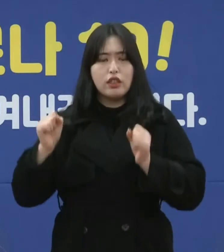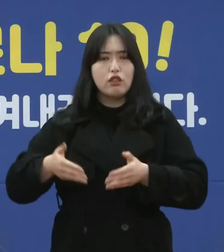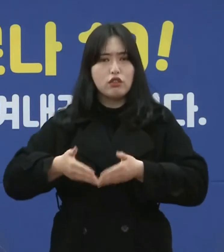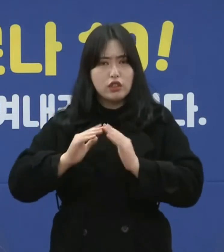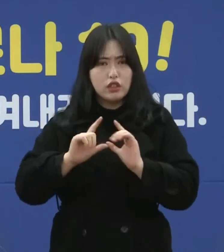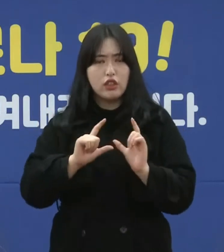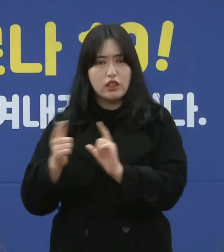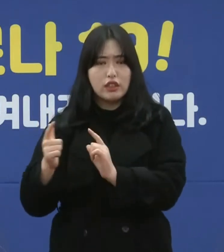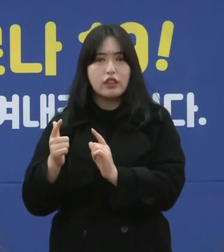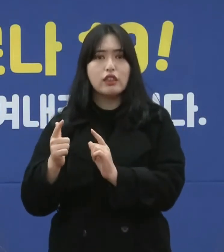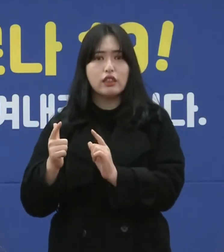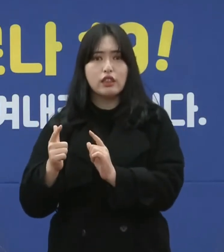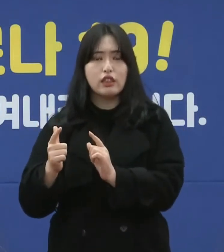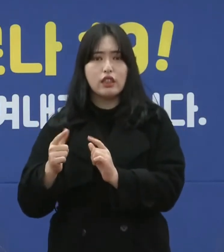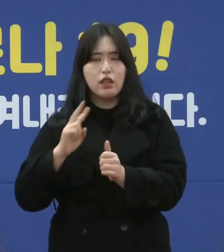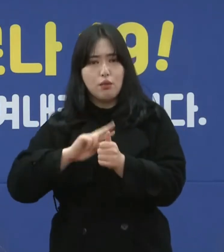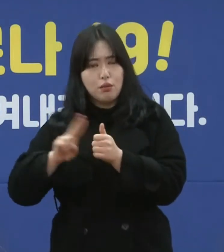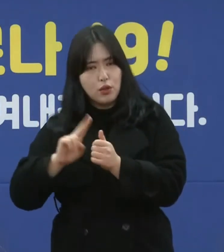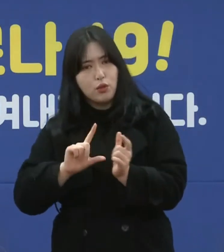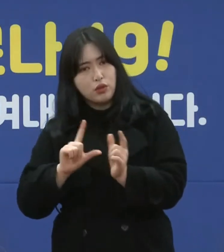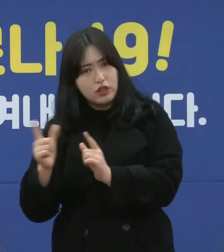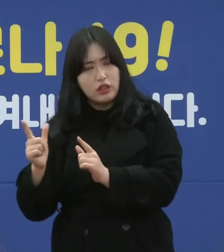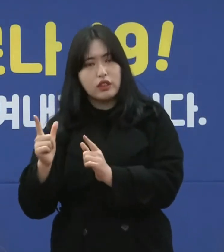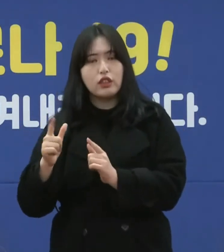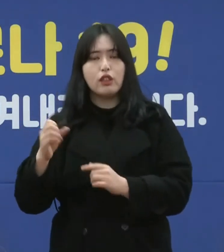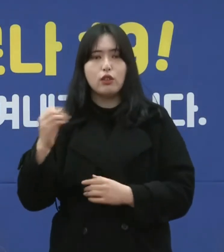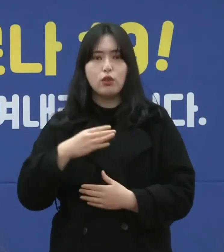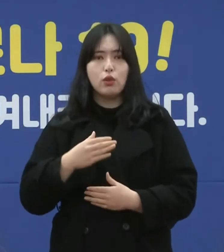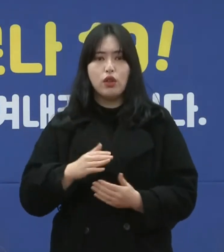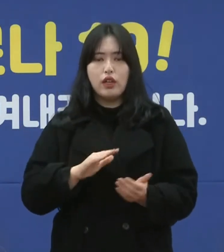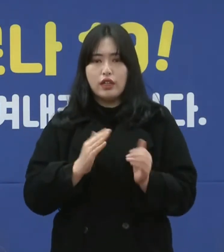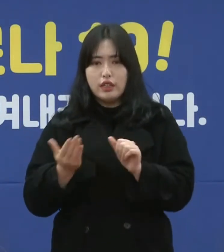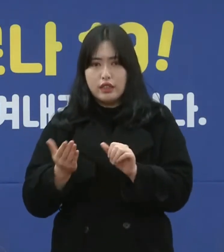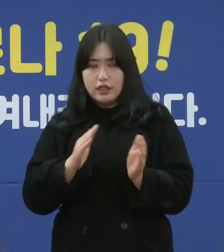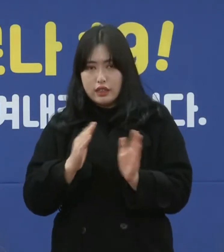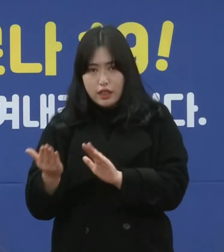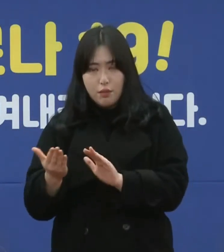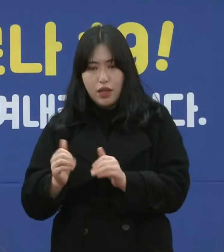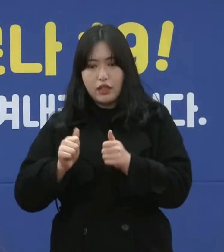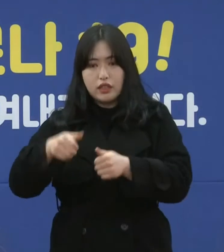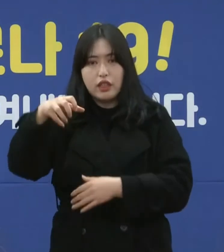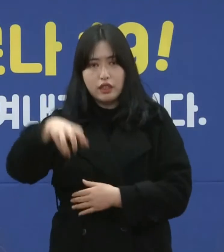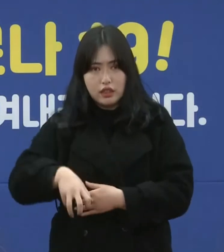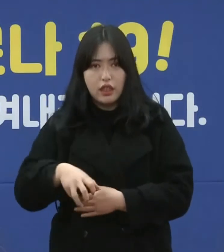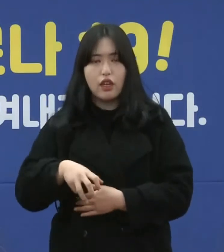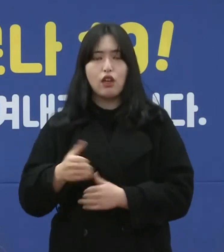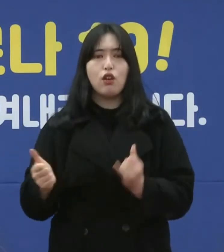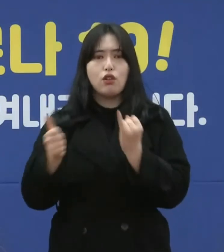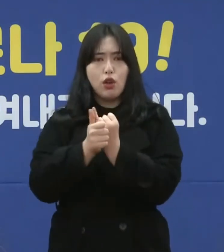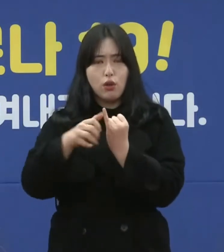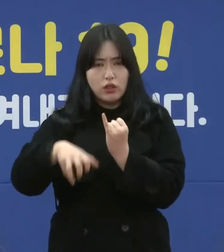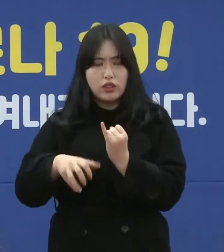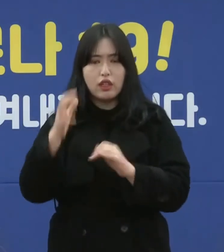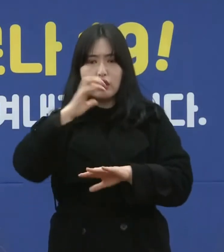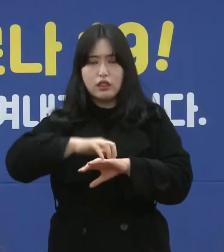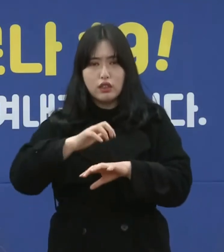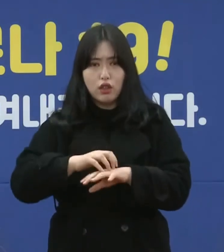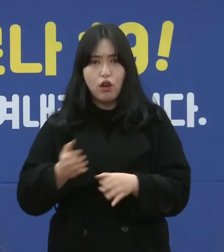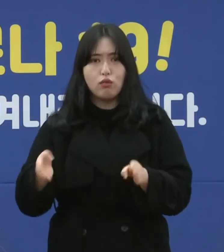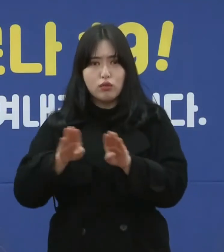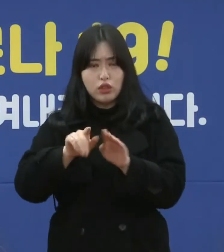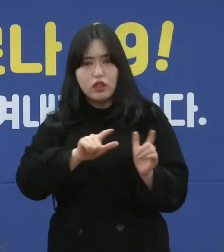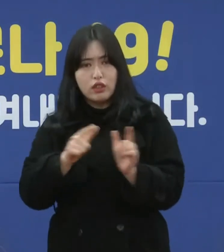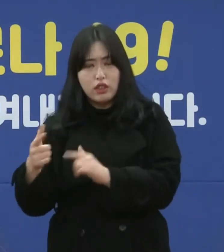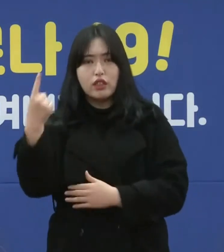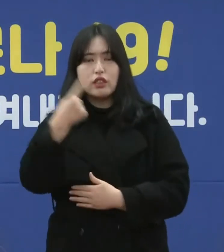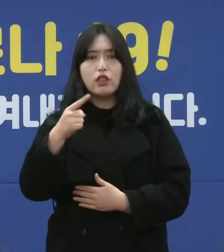상점과 마트, 이미용업, 장례식장, 결혼식장, 직업훈련기관과 공연장 등 1